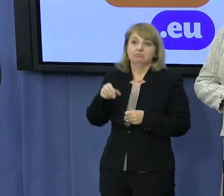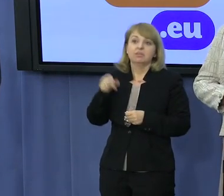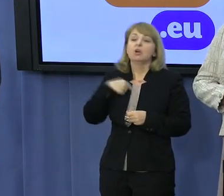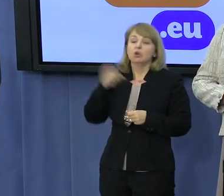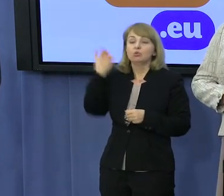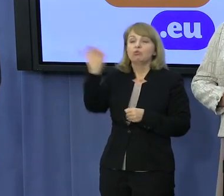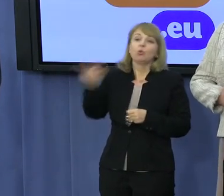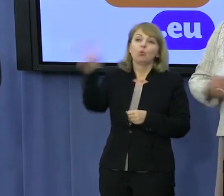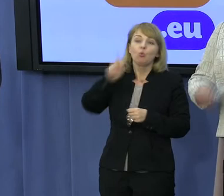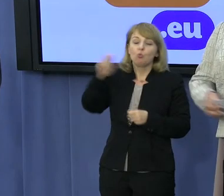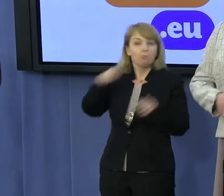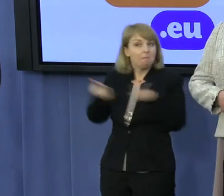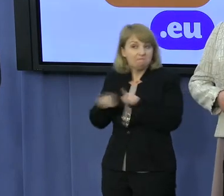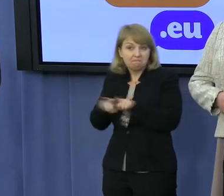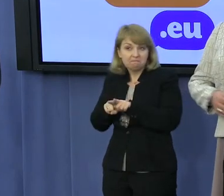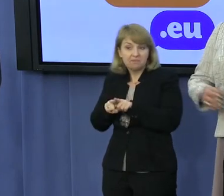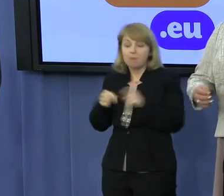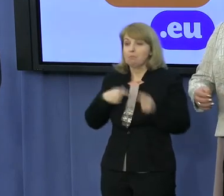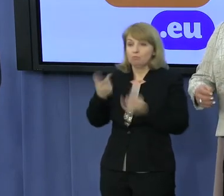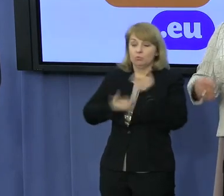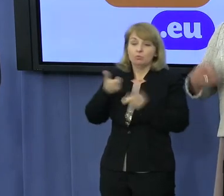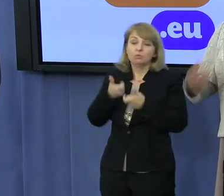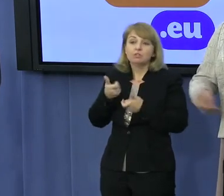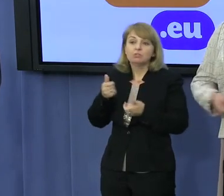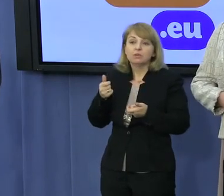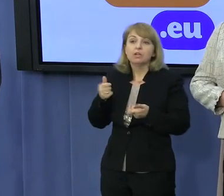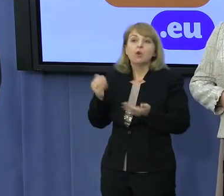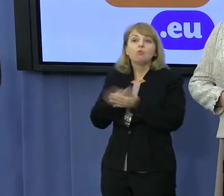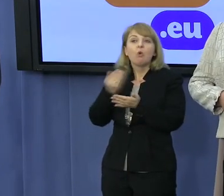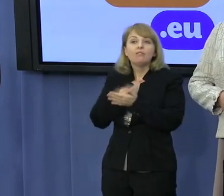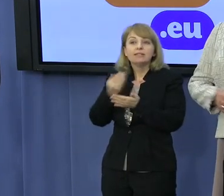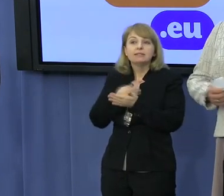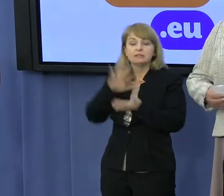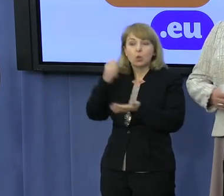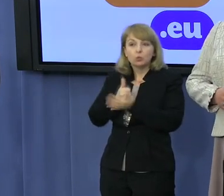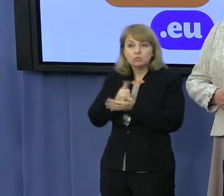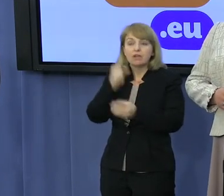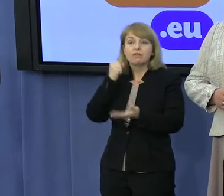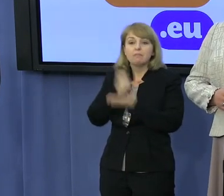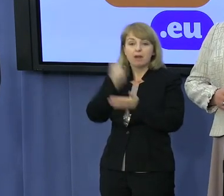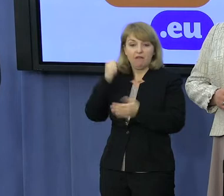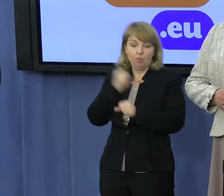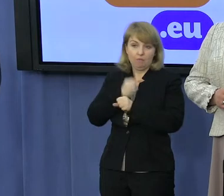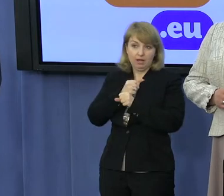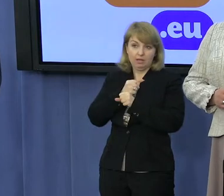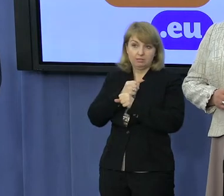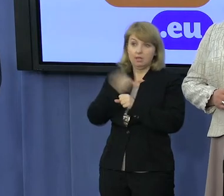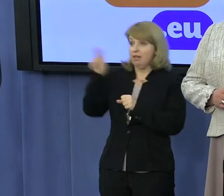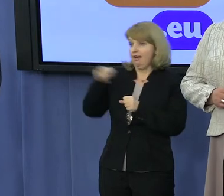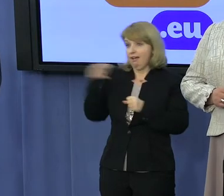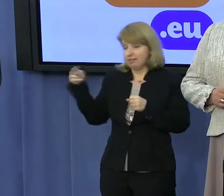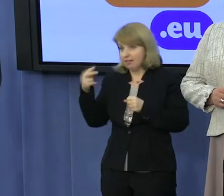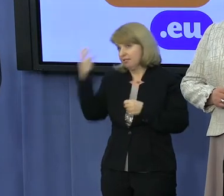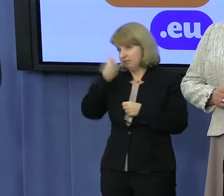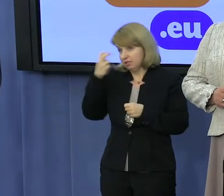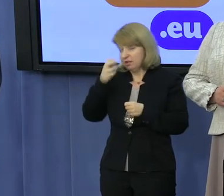ustawę, która nowelizuje prawo pracy, która będzie rozważana w Sejmie. Ciekawa jestem, w jakim stopniu i w jaki sposób